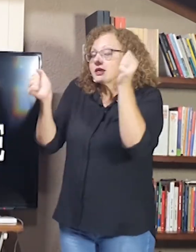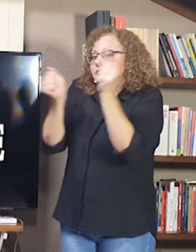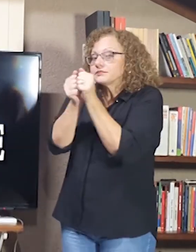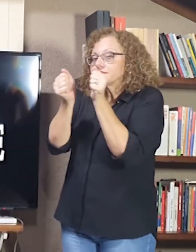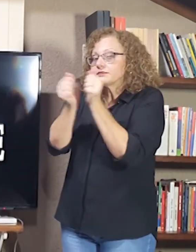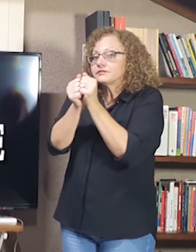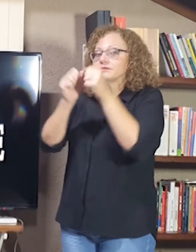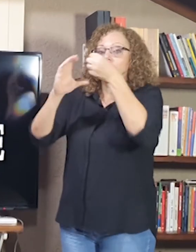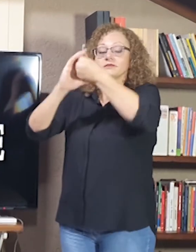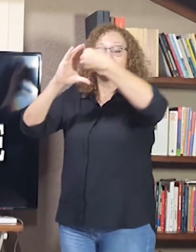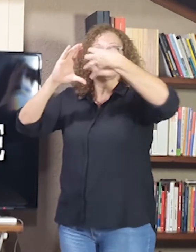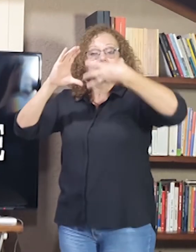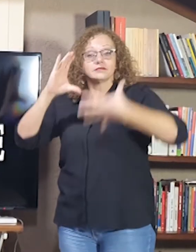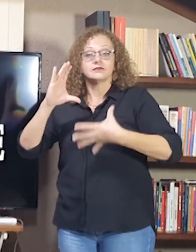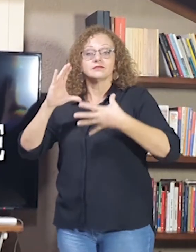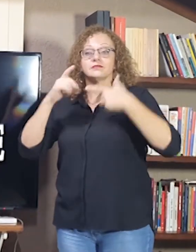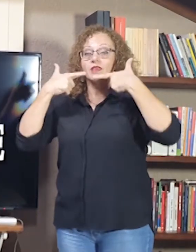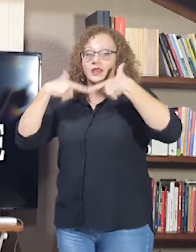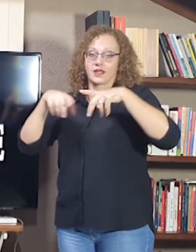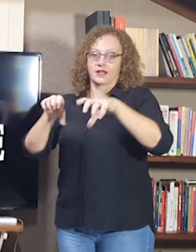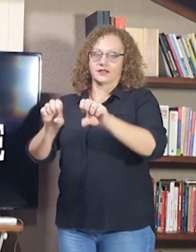É uma característica linguística.